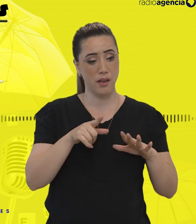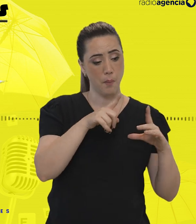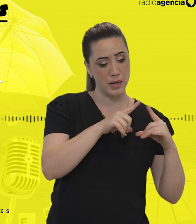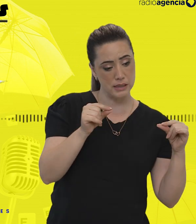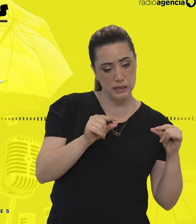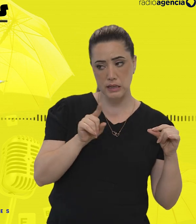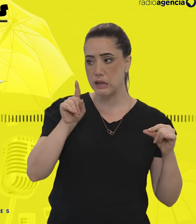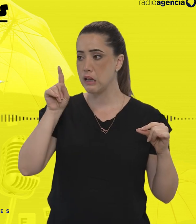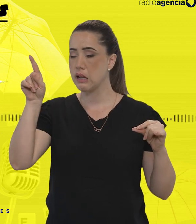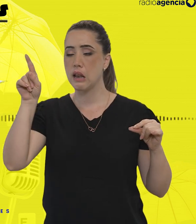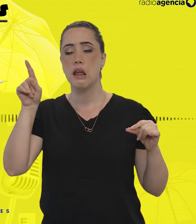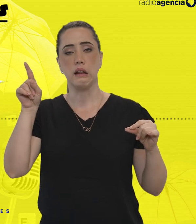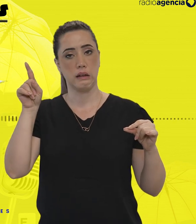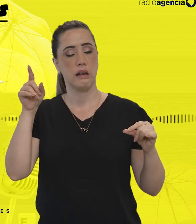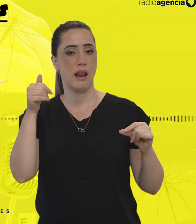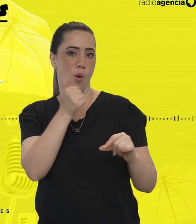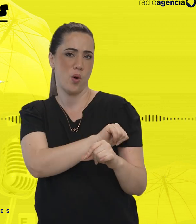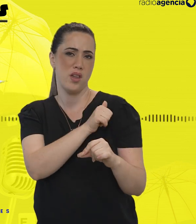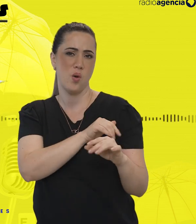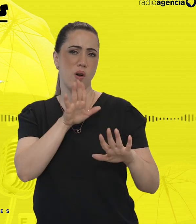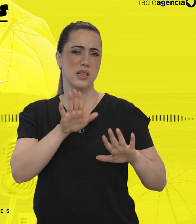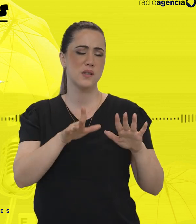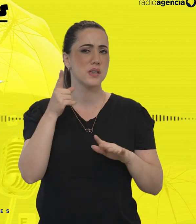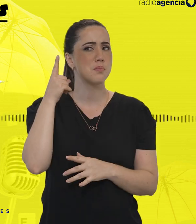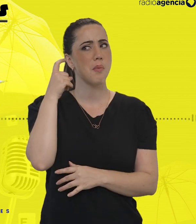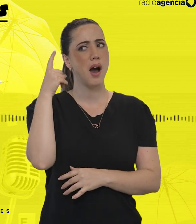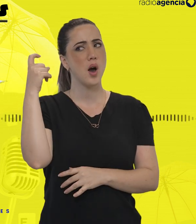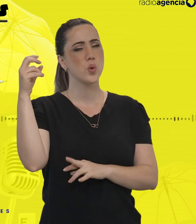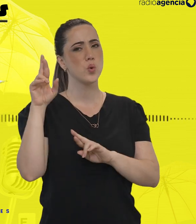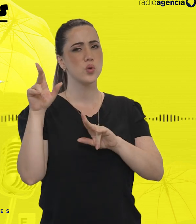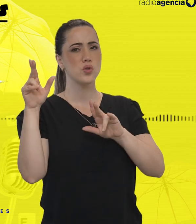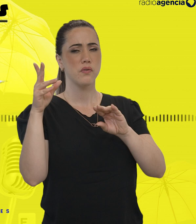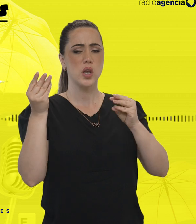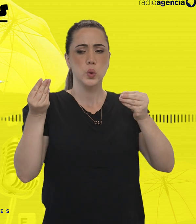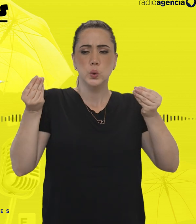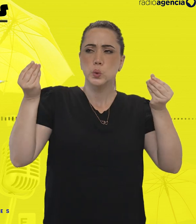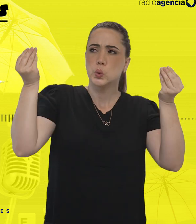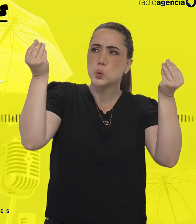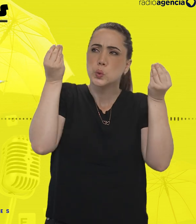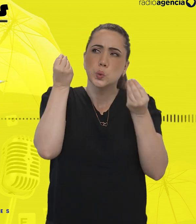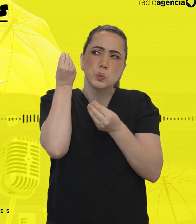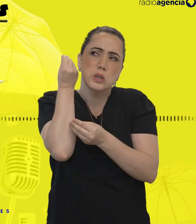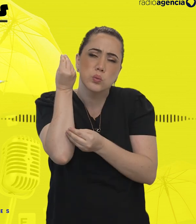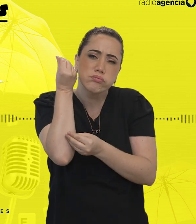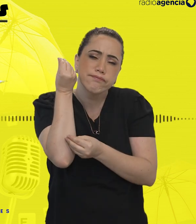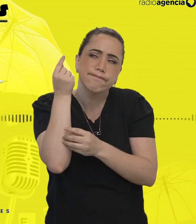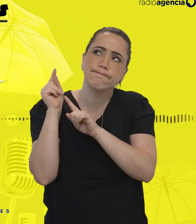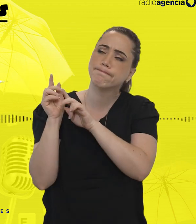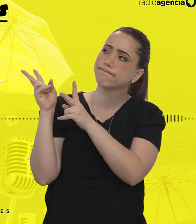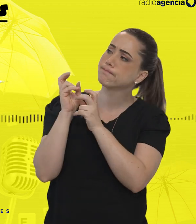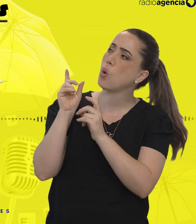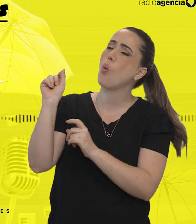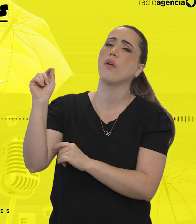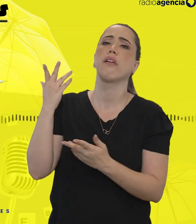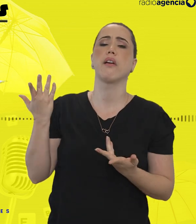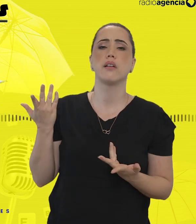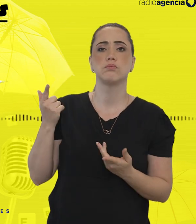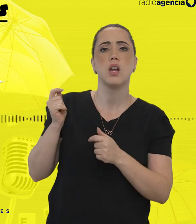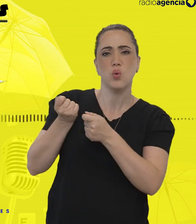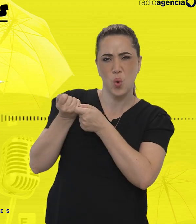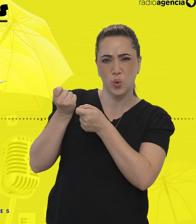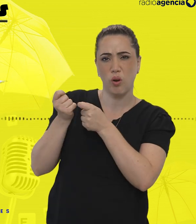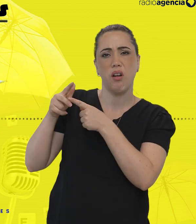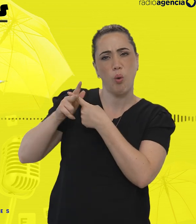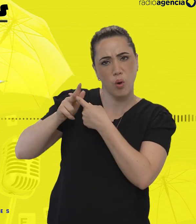surgido uns ecos ou ruídos parecidos com chuva fina. Uns espectros radiofônicos que a gente tem tentado desvendar e ajustar.